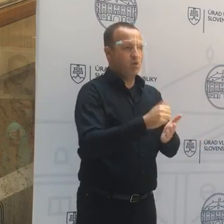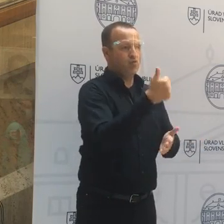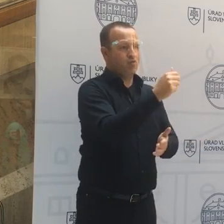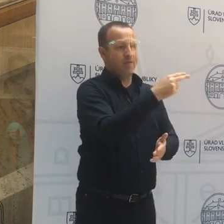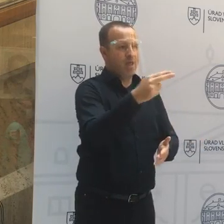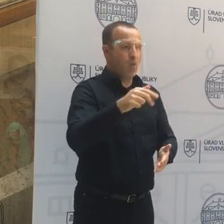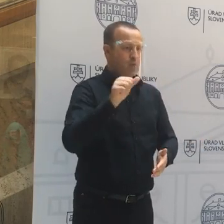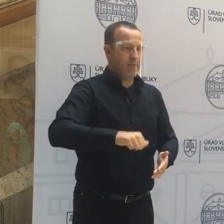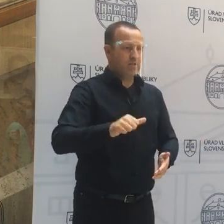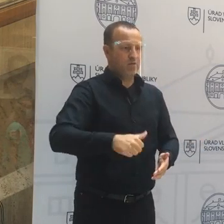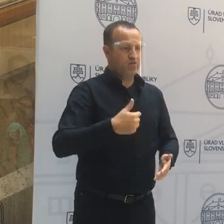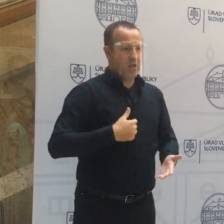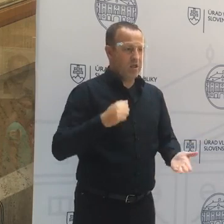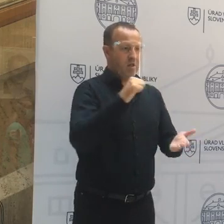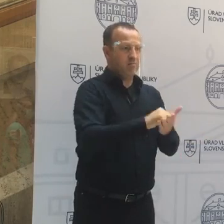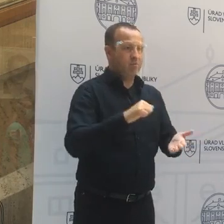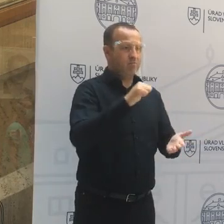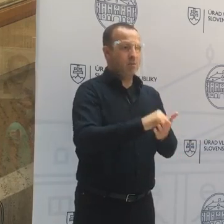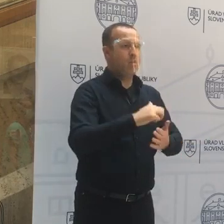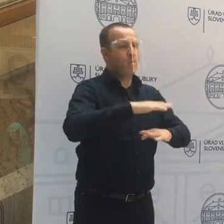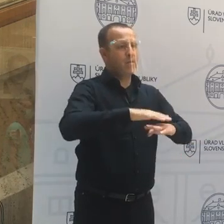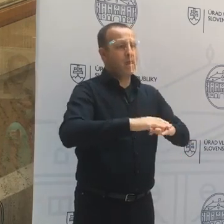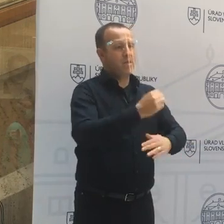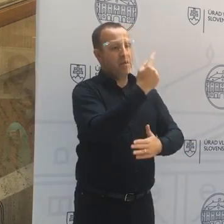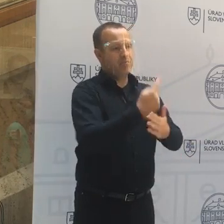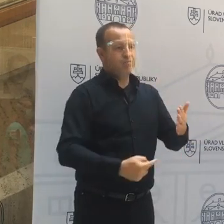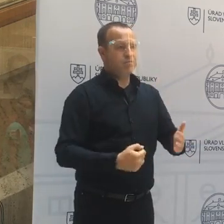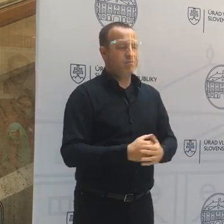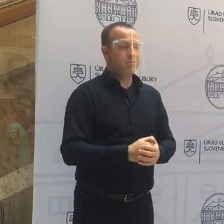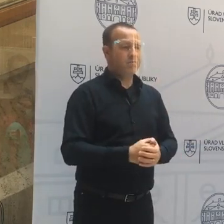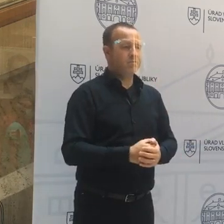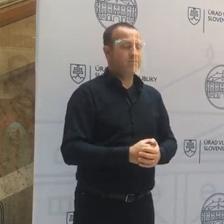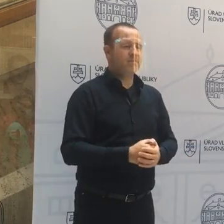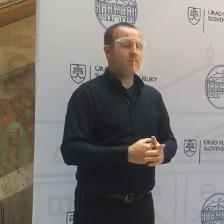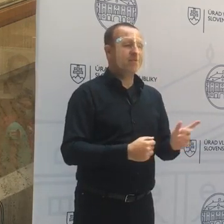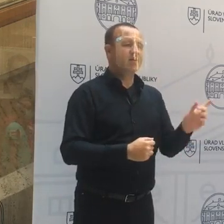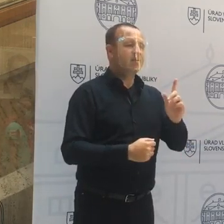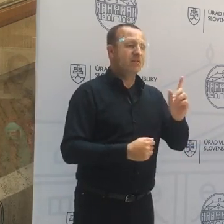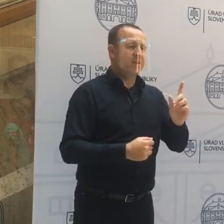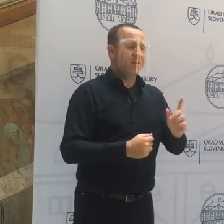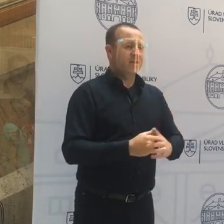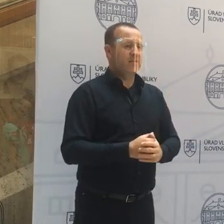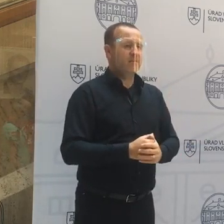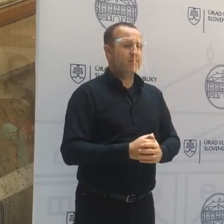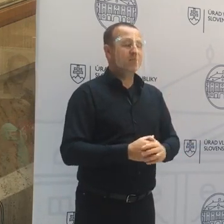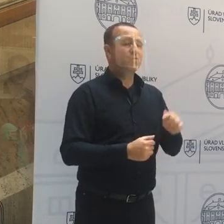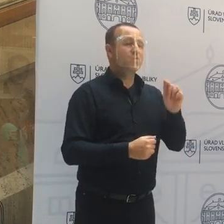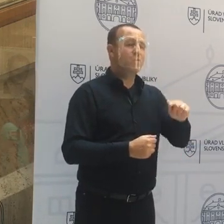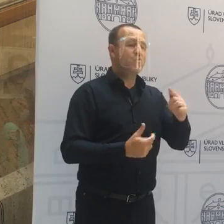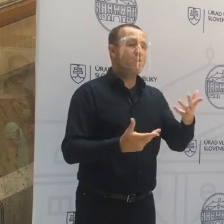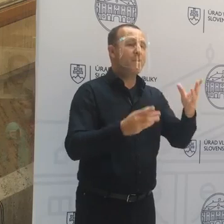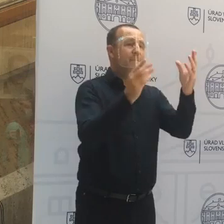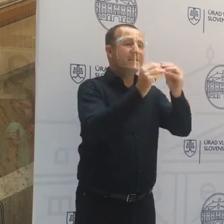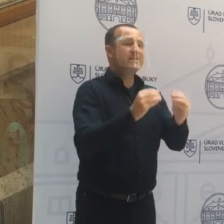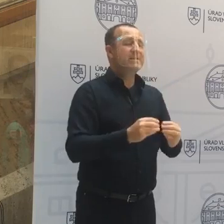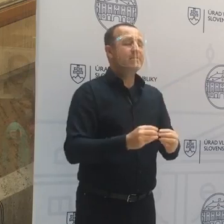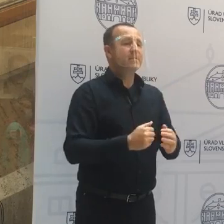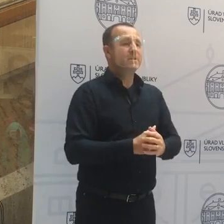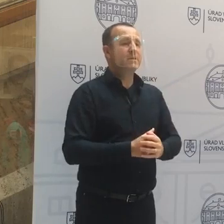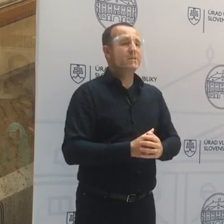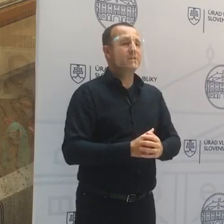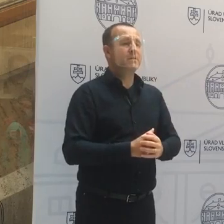čo? To dá za aj výpadky, lebo to naozaj môžu byť aj objektivé. nie, To je princíp Kurzarbeit